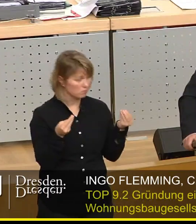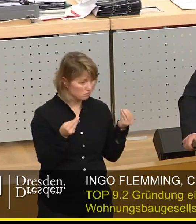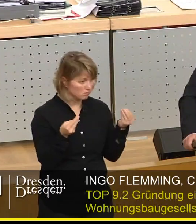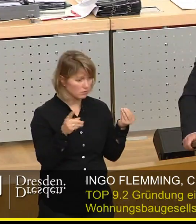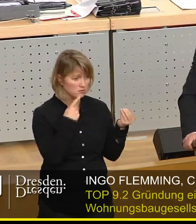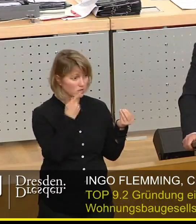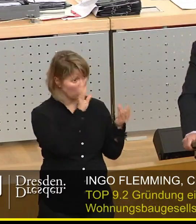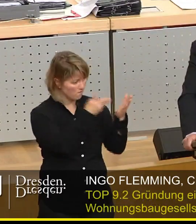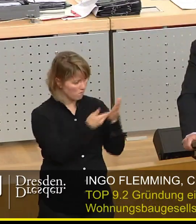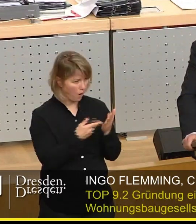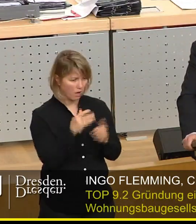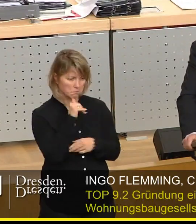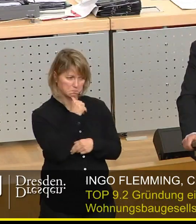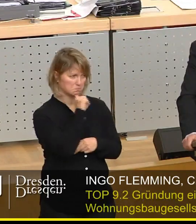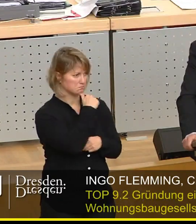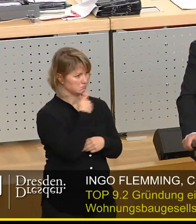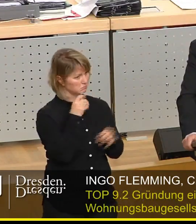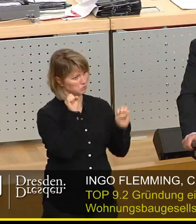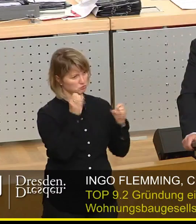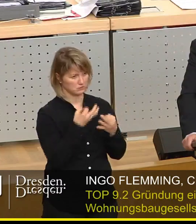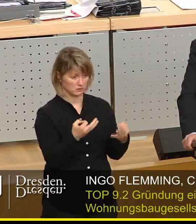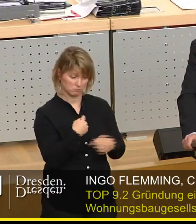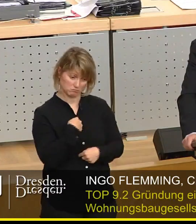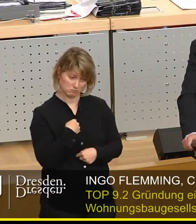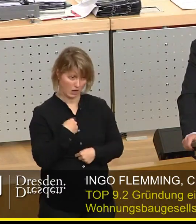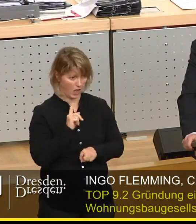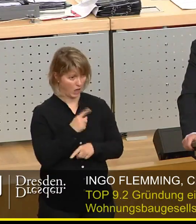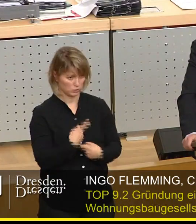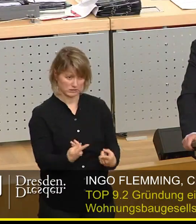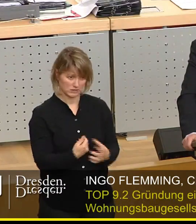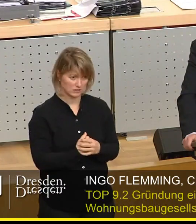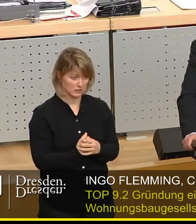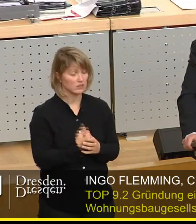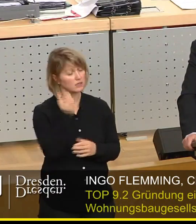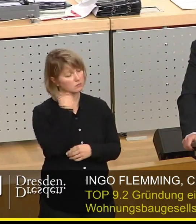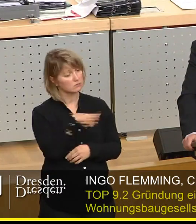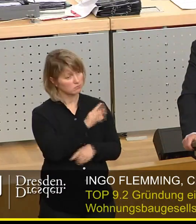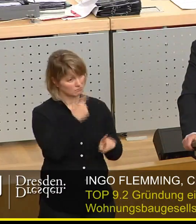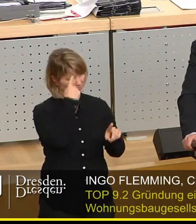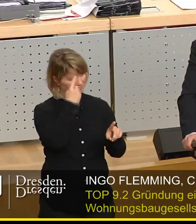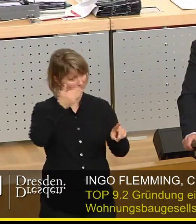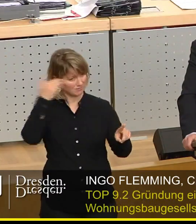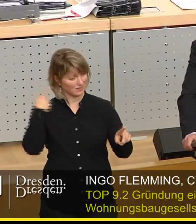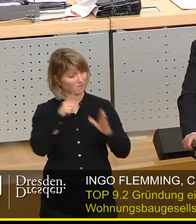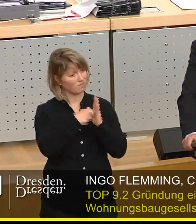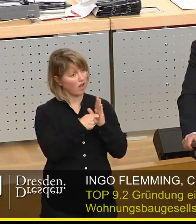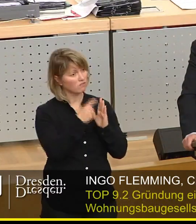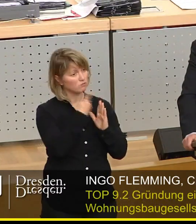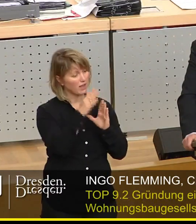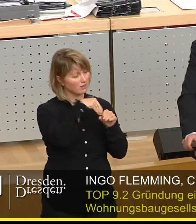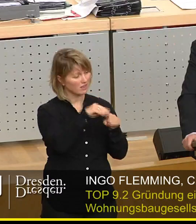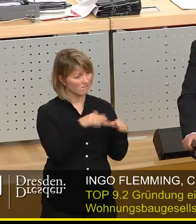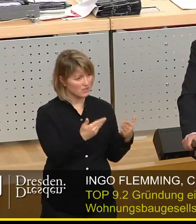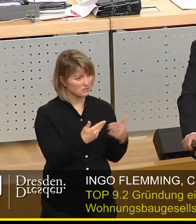zuzustimmen. So, wir werden es auch nicht und ich sage, besinnen Sie sich auf das, was Sie den Bürgern versprochen haben. Verpulvern Sie